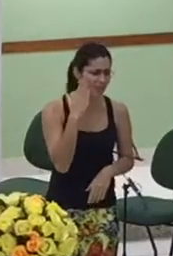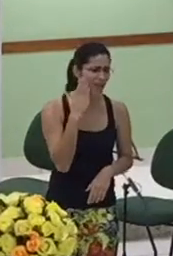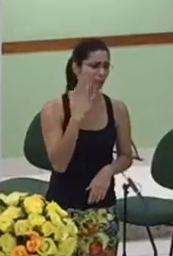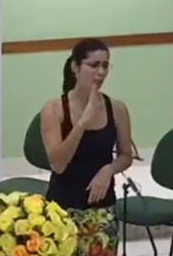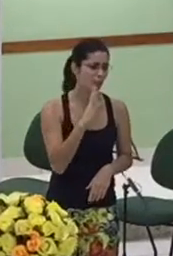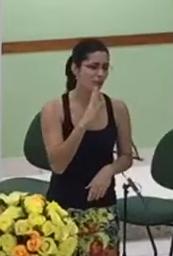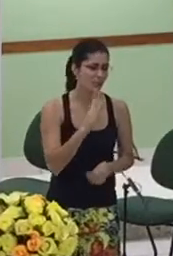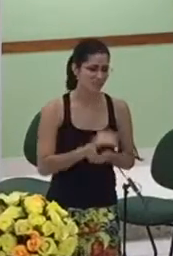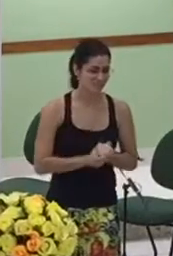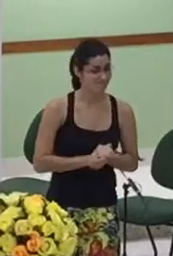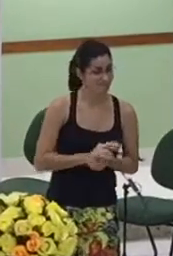prostituta